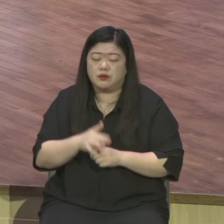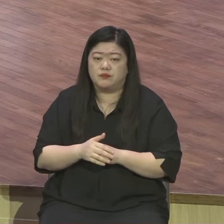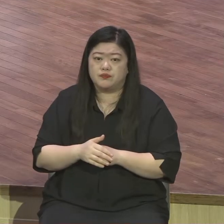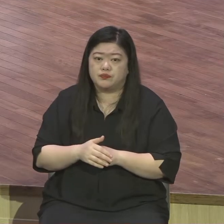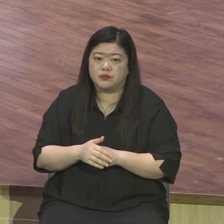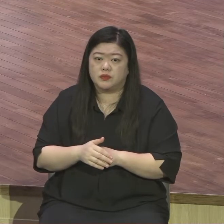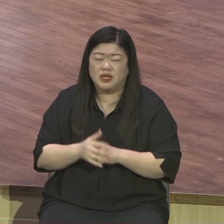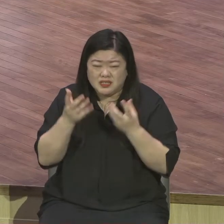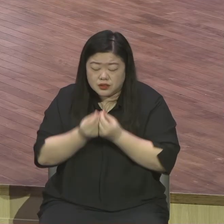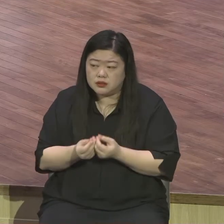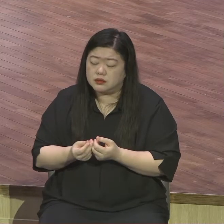없어요